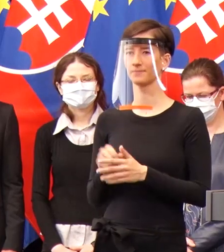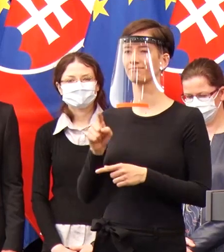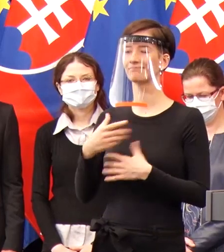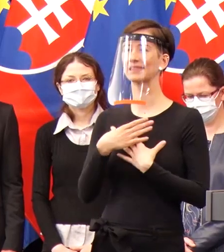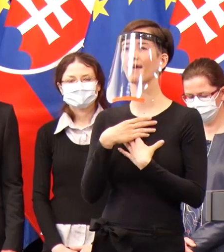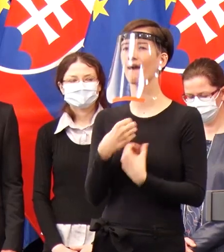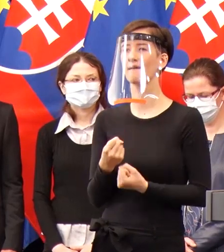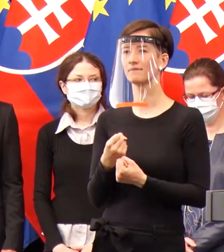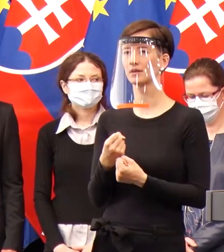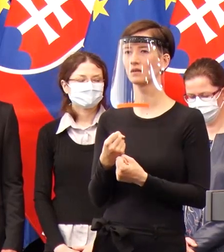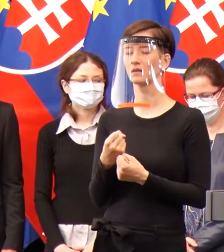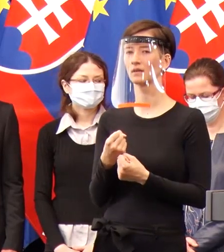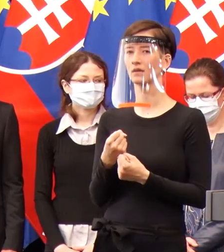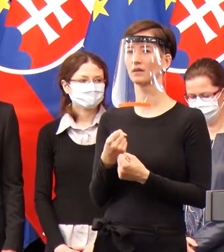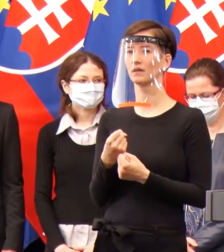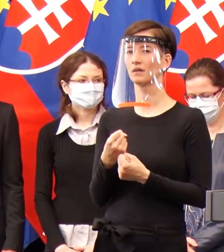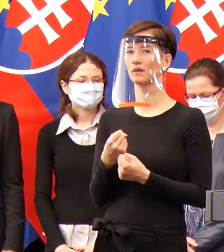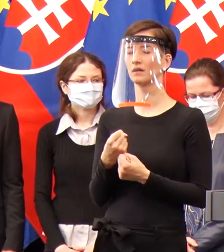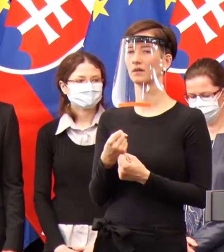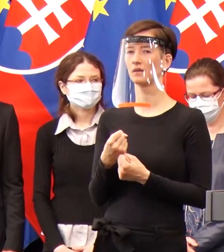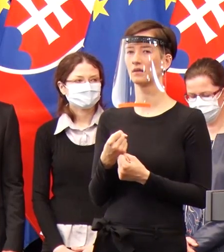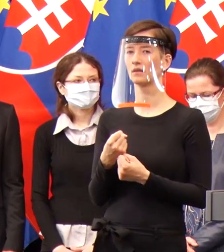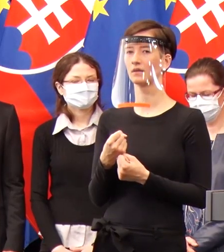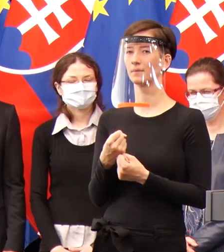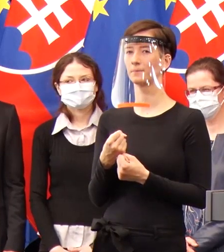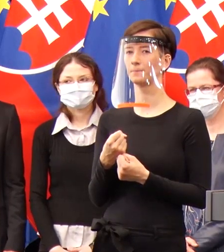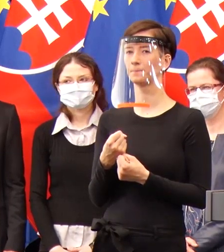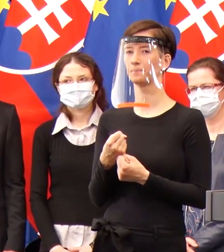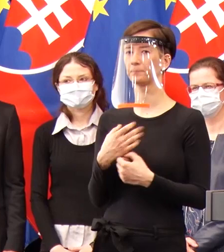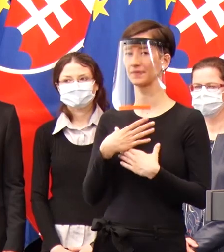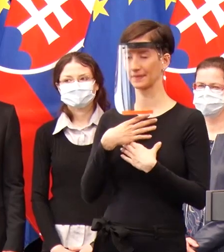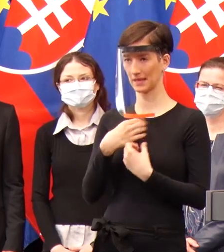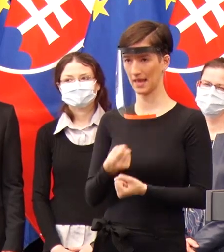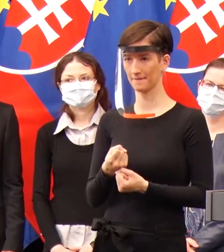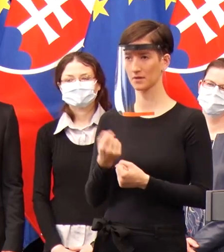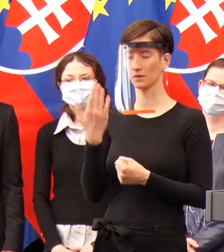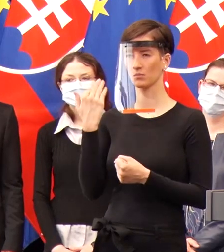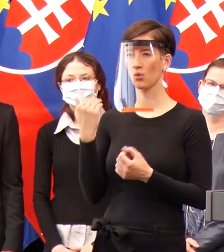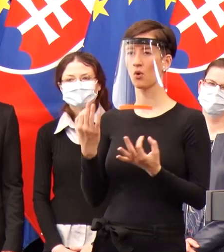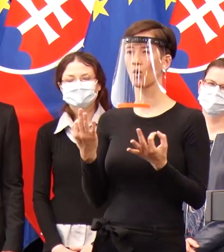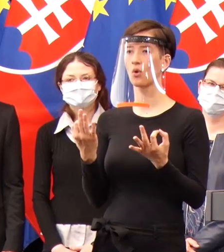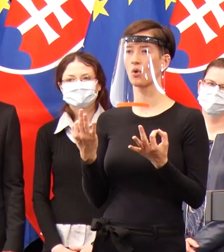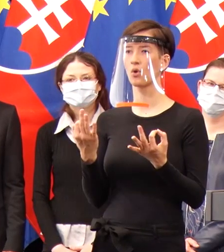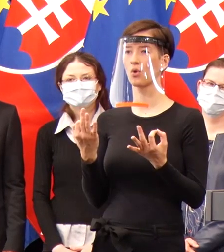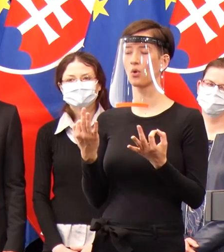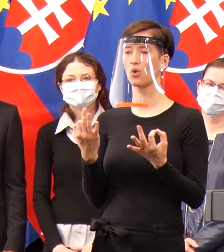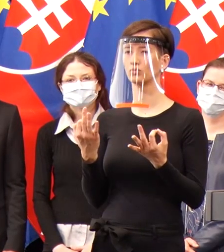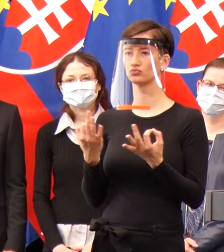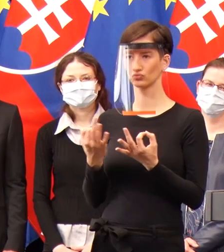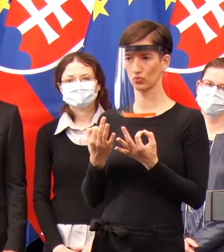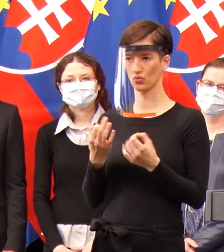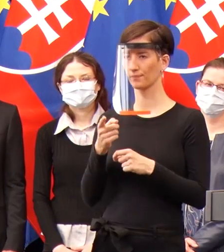návrhy zazneli presne tak, ako boli teda včera podané, že má sa obmedziť ten pohyb takým